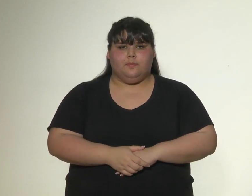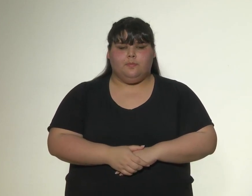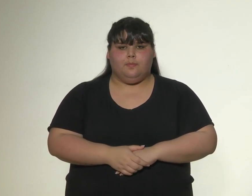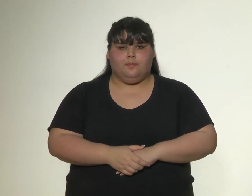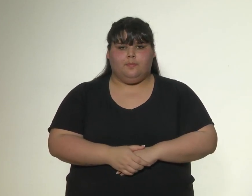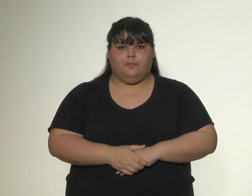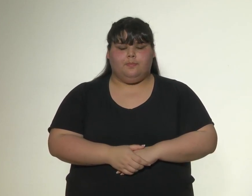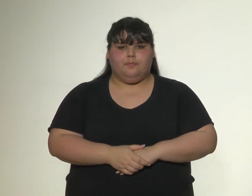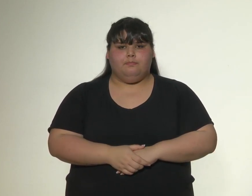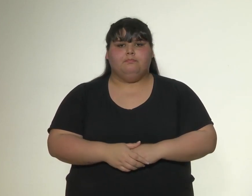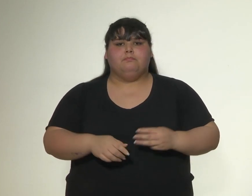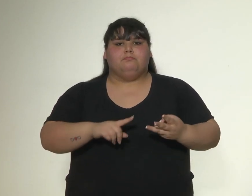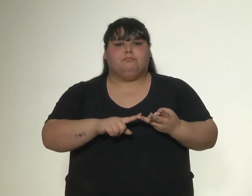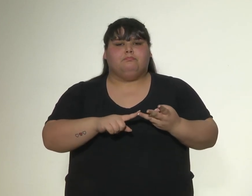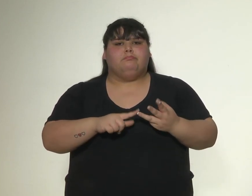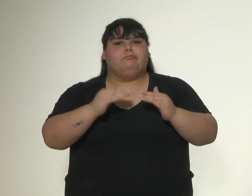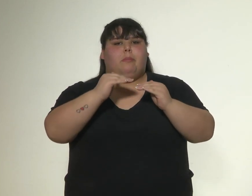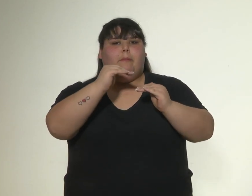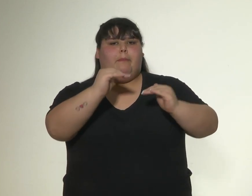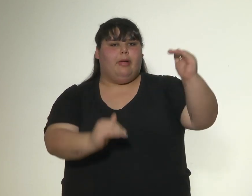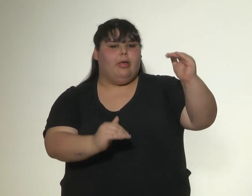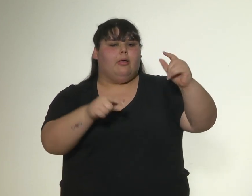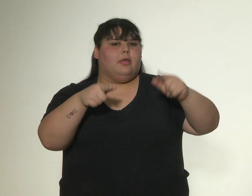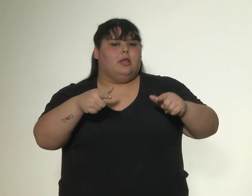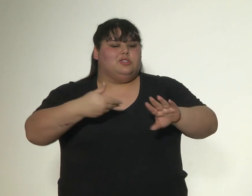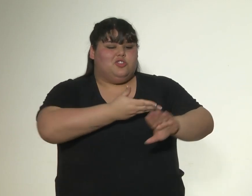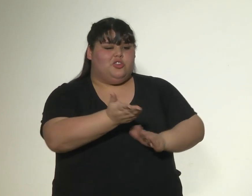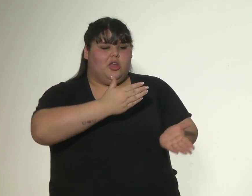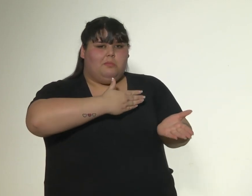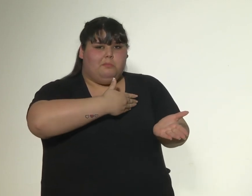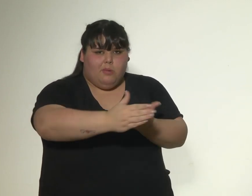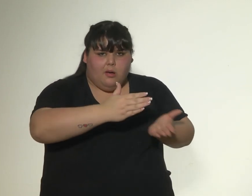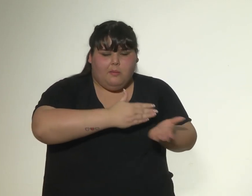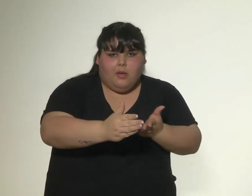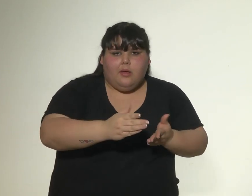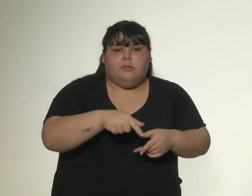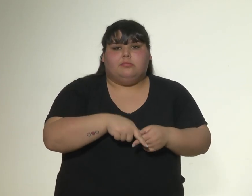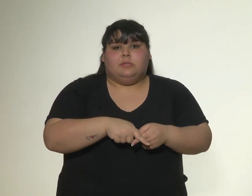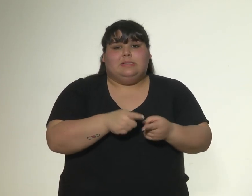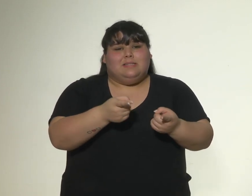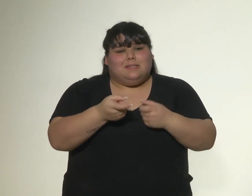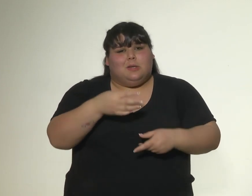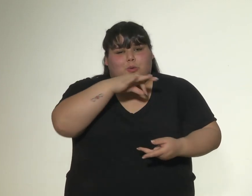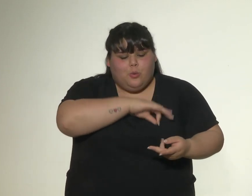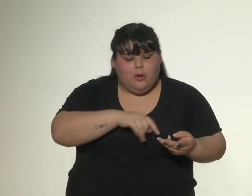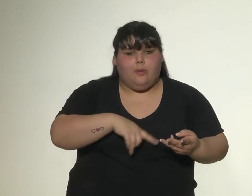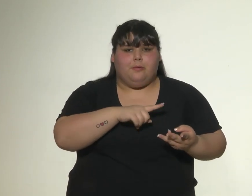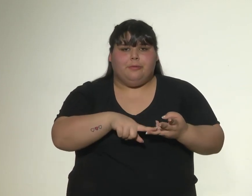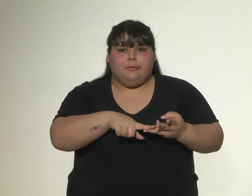La inequidad y exclusión social, la necesidad económica y las escasas